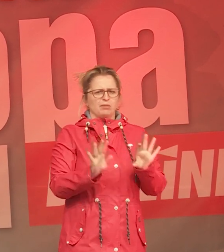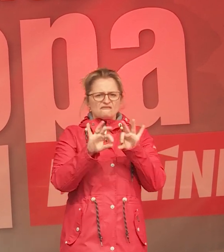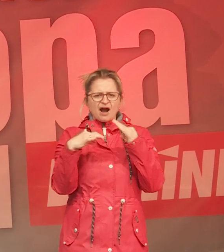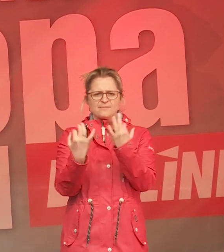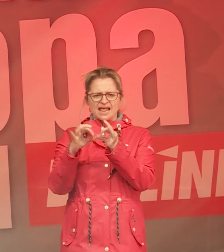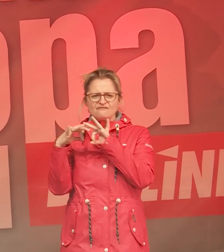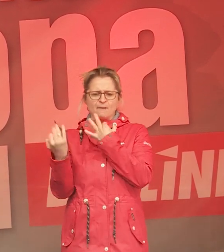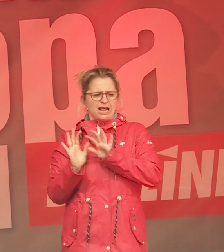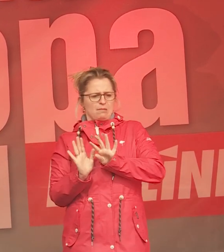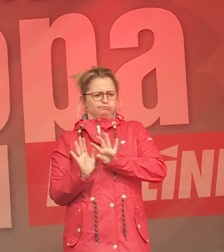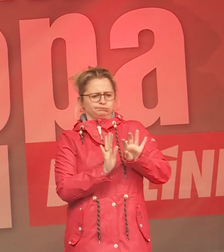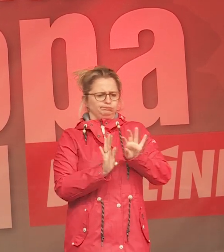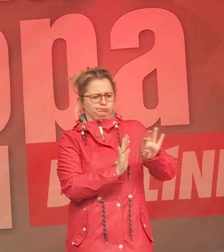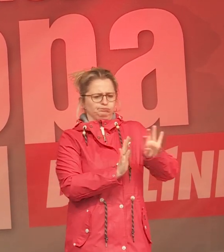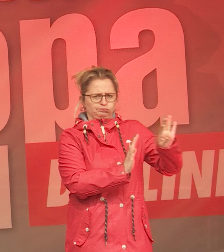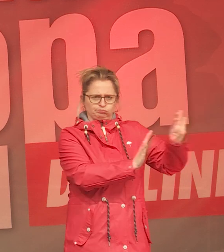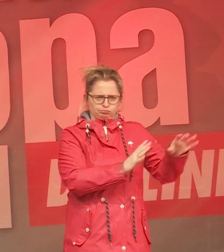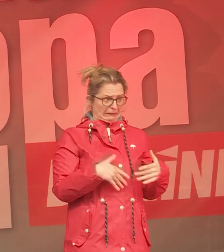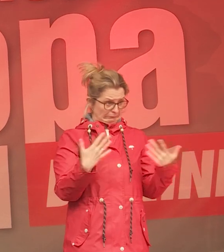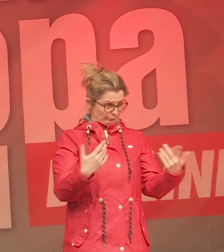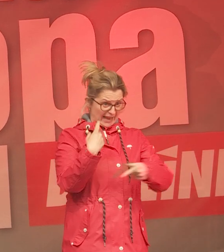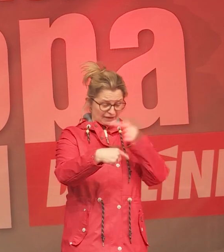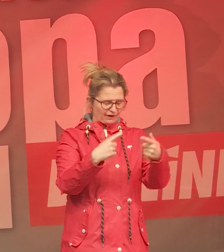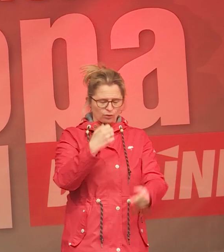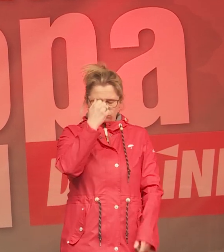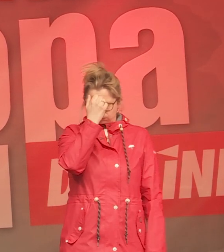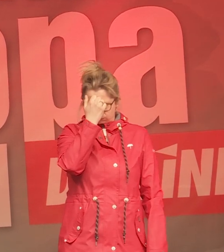werden verdrängt. Das ist doch eine katastrophale Entwicklung.